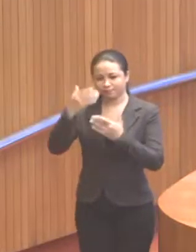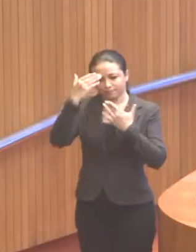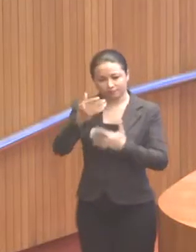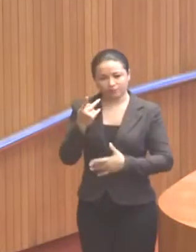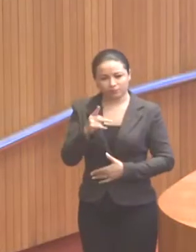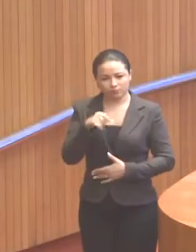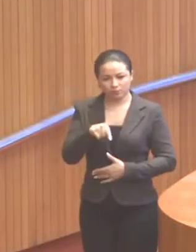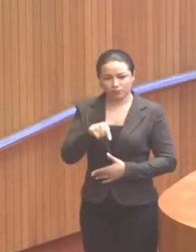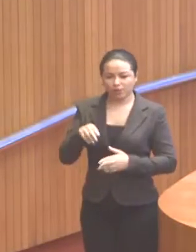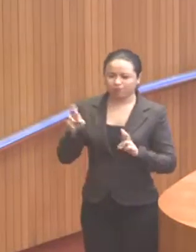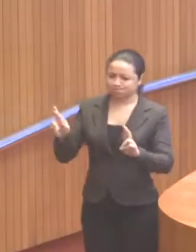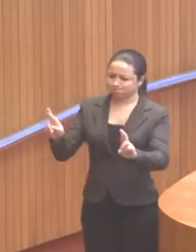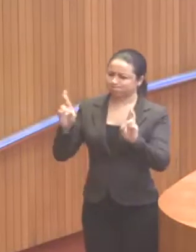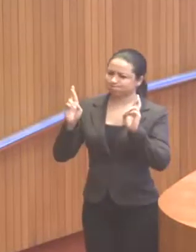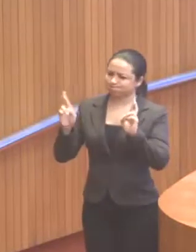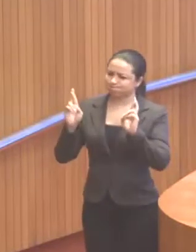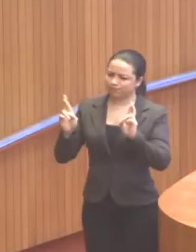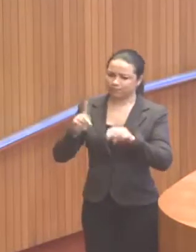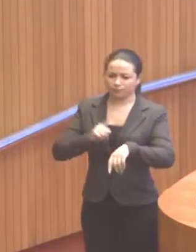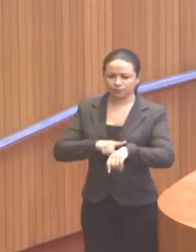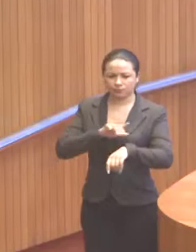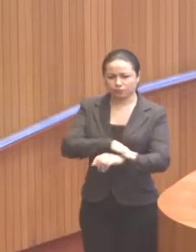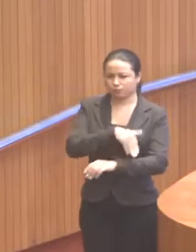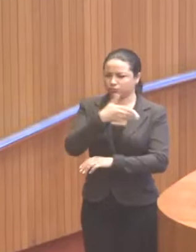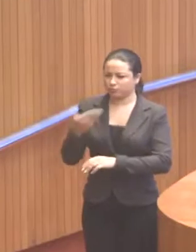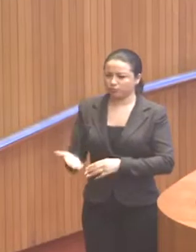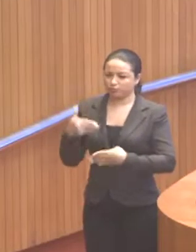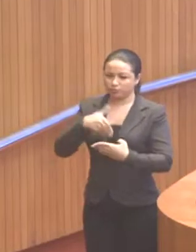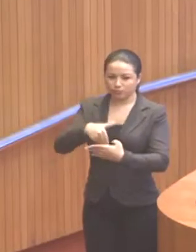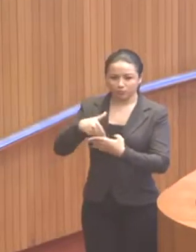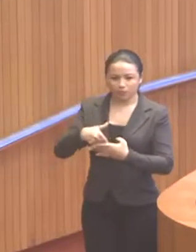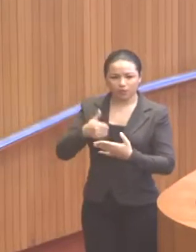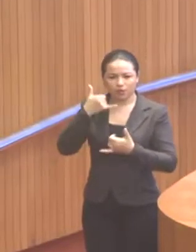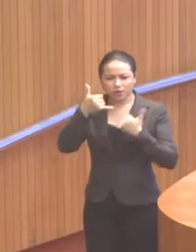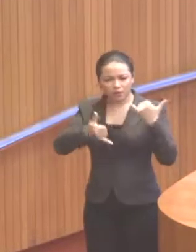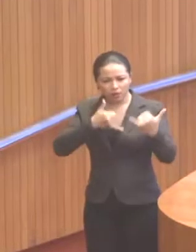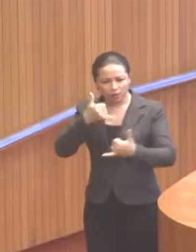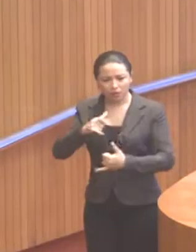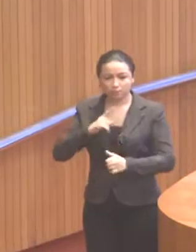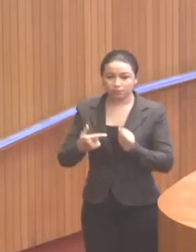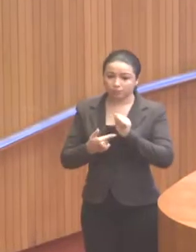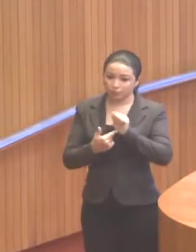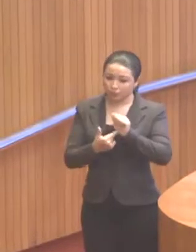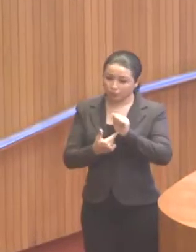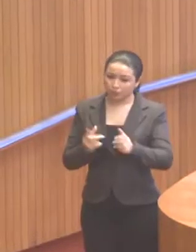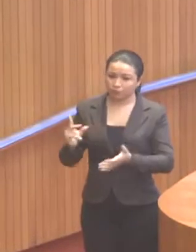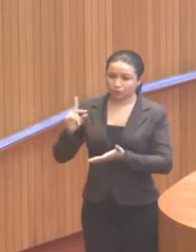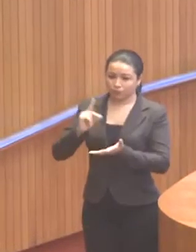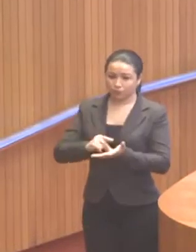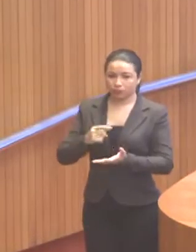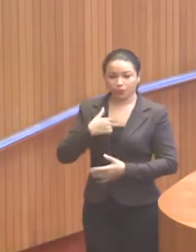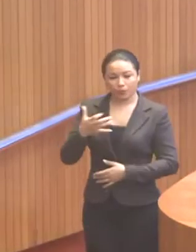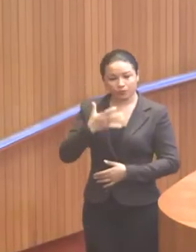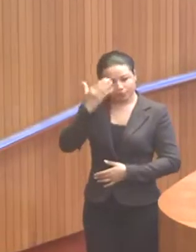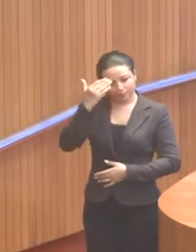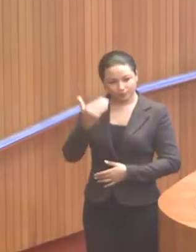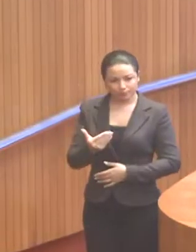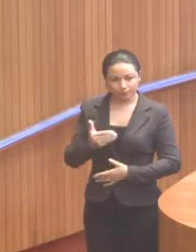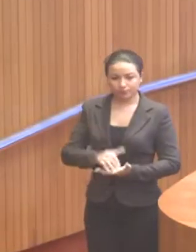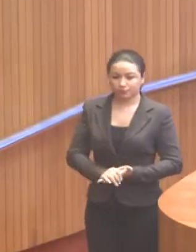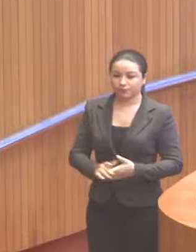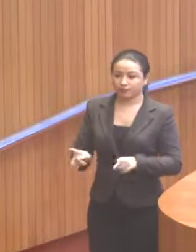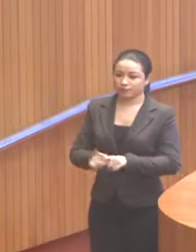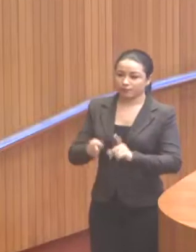vossa excelência pela torcida. Durante a campanha, a vossa excelência ligando e dando realmente aquele apoio. Eu quero agradecer